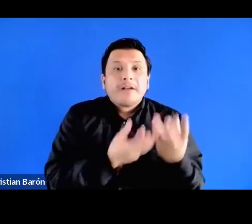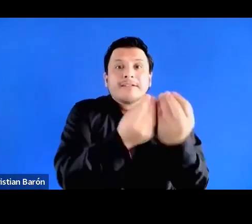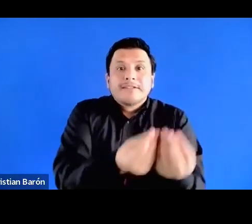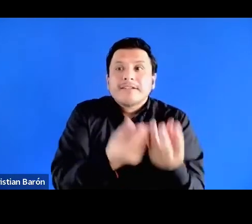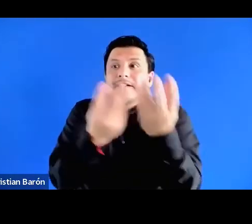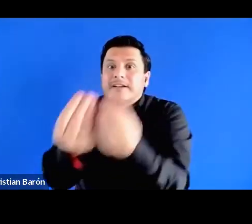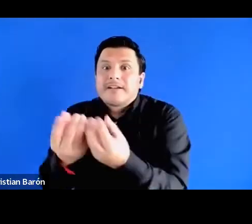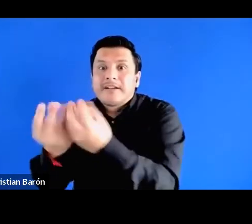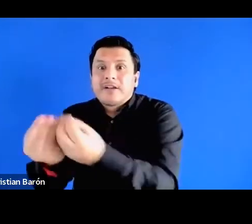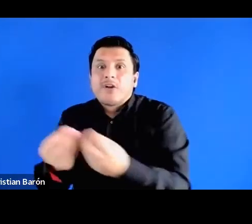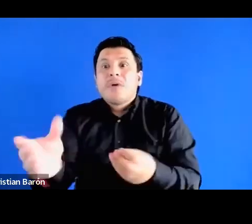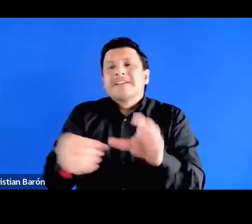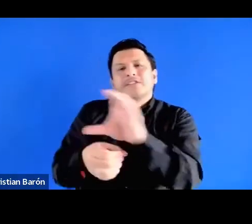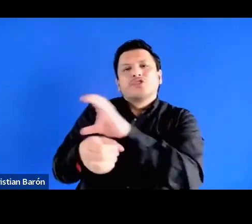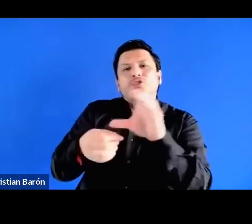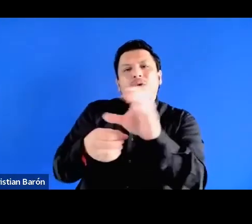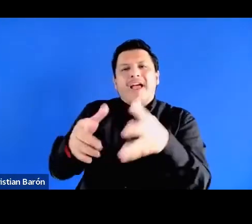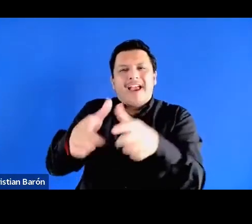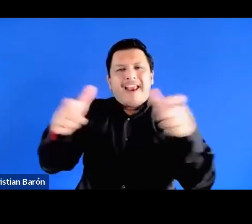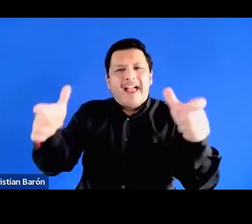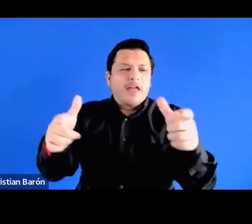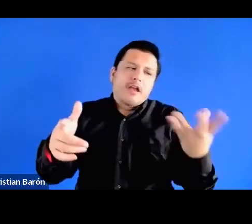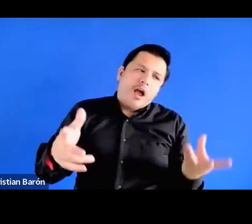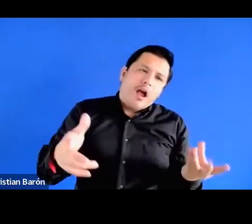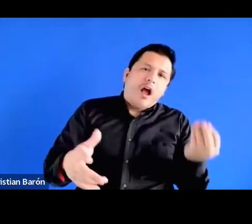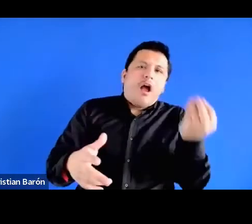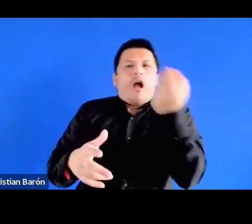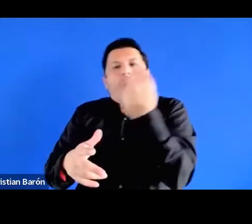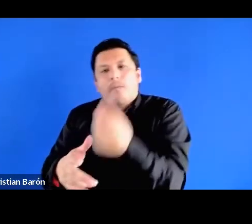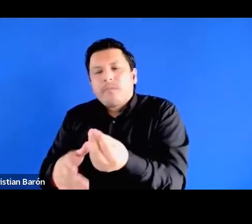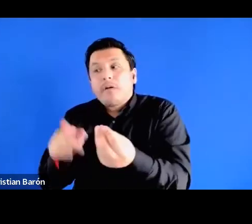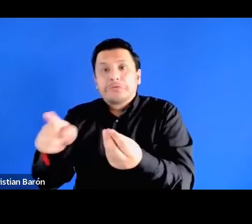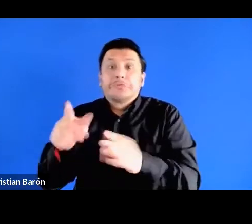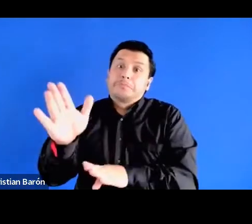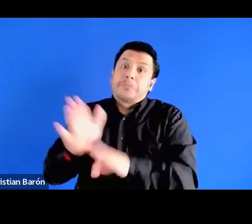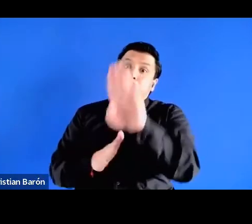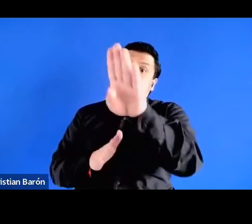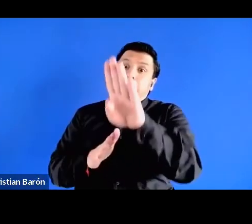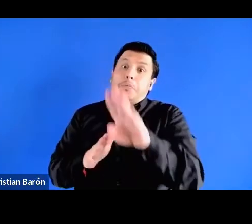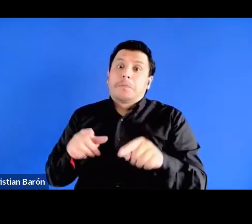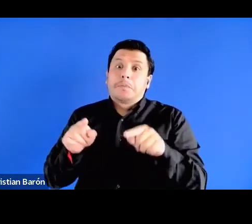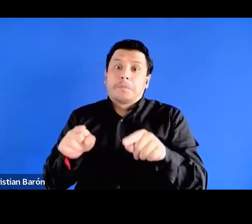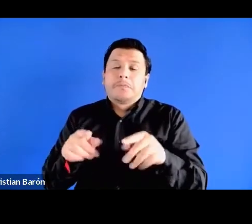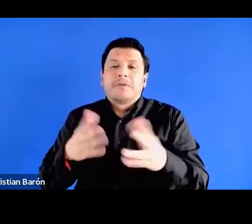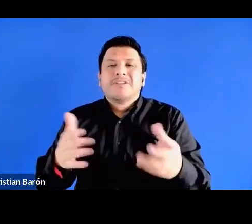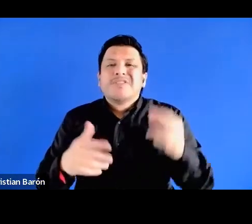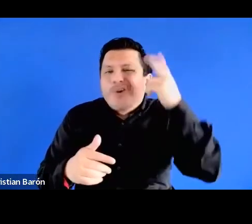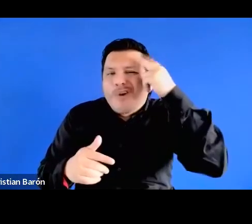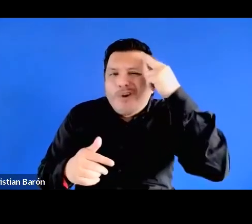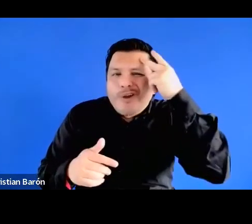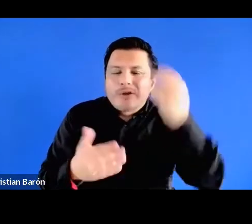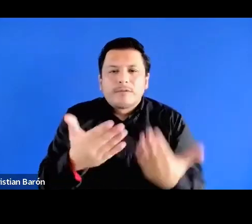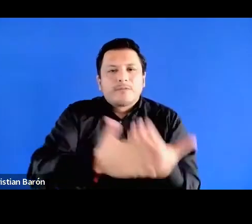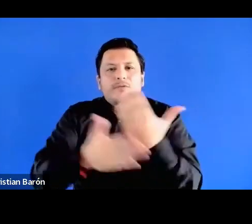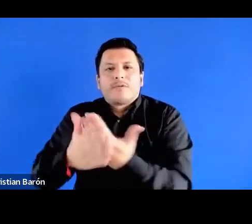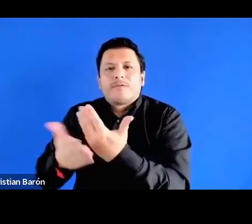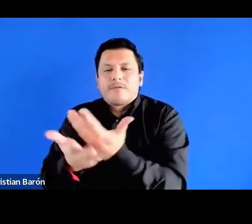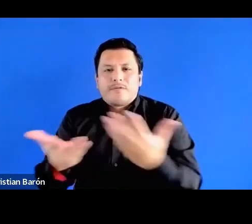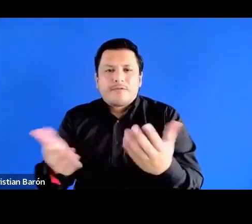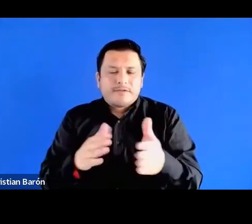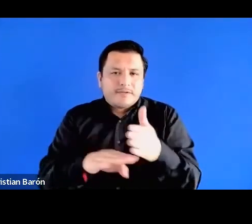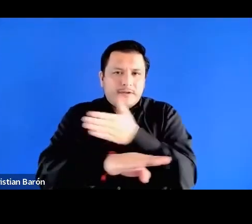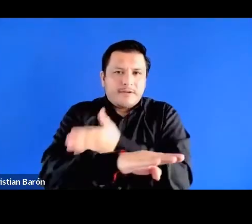grandes ciudades ¿no? esas grandes ciudades vistas como el progreso ¿no? dentro de esta lógica de la modernización en un primer momento